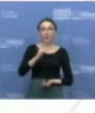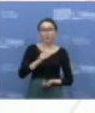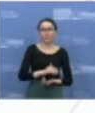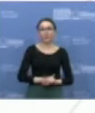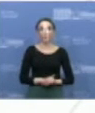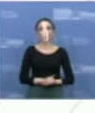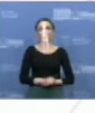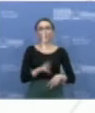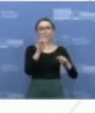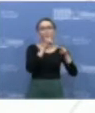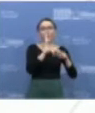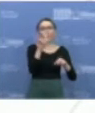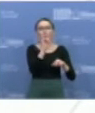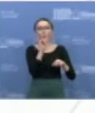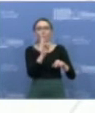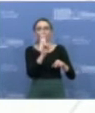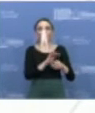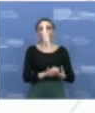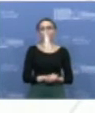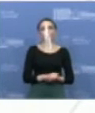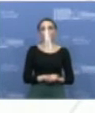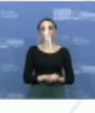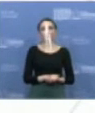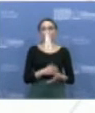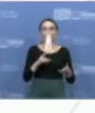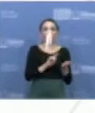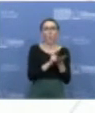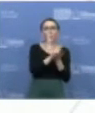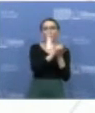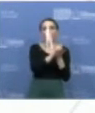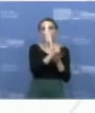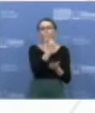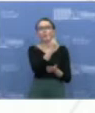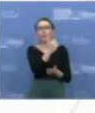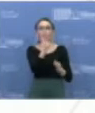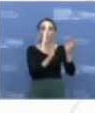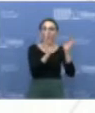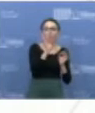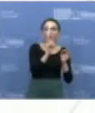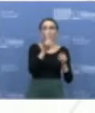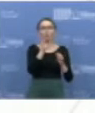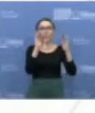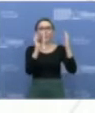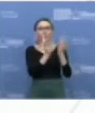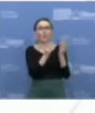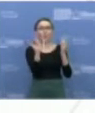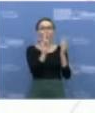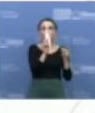yra vietovės duomenis, tai yra koordinatės, jūsų savizoliacijas būsina,